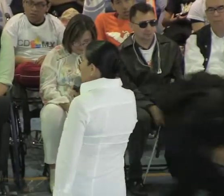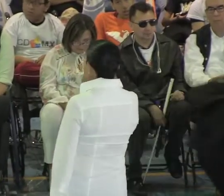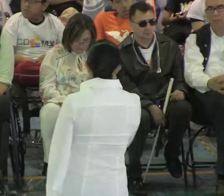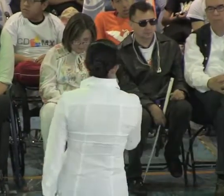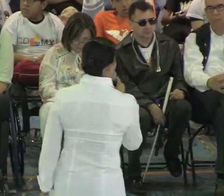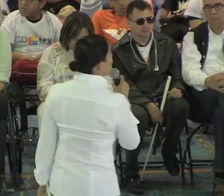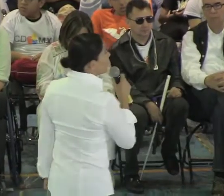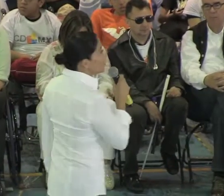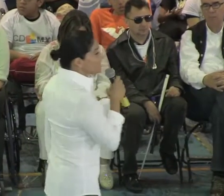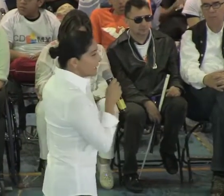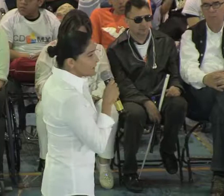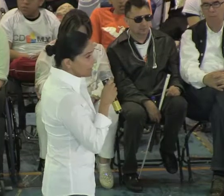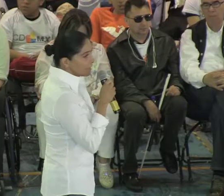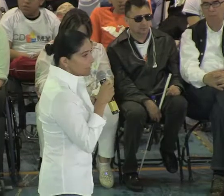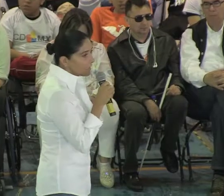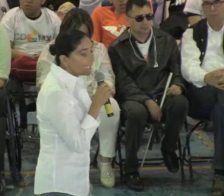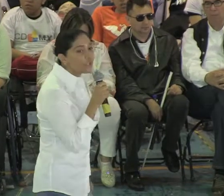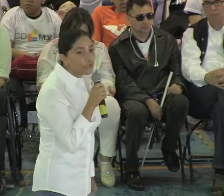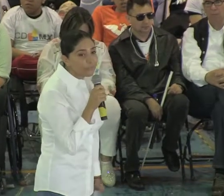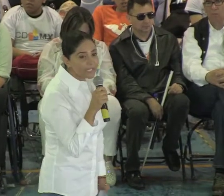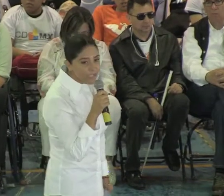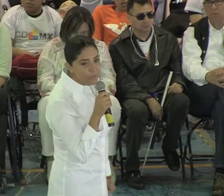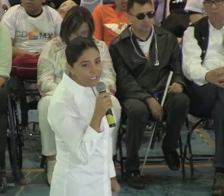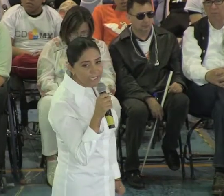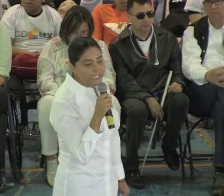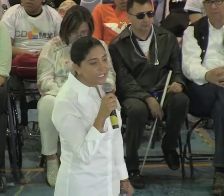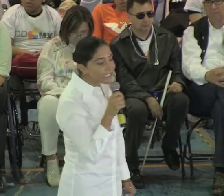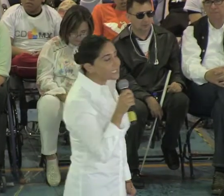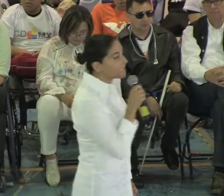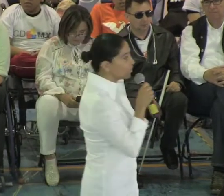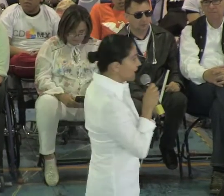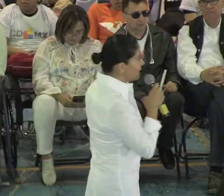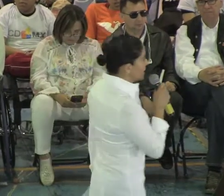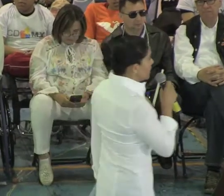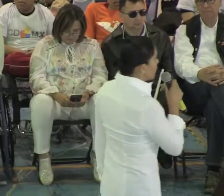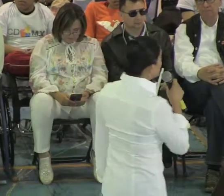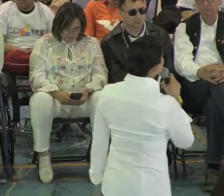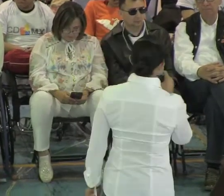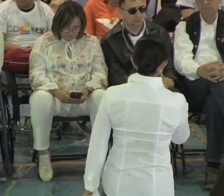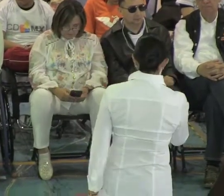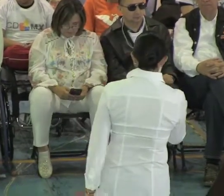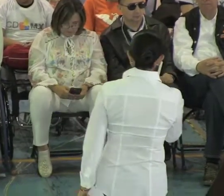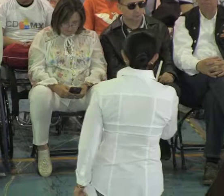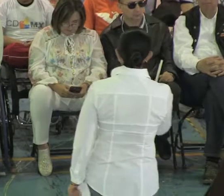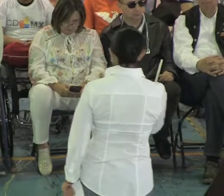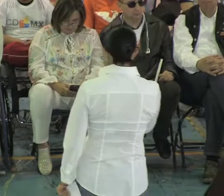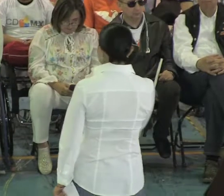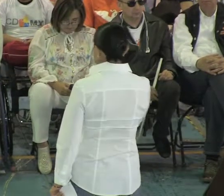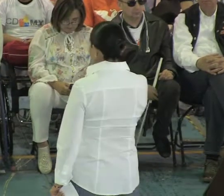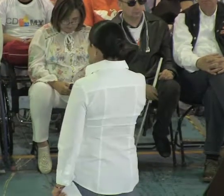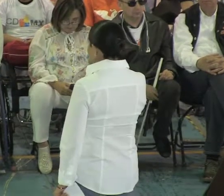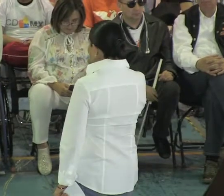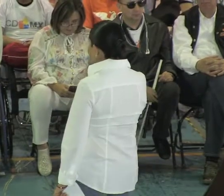es reconocer la enorme deuda que tiene esta ciudad con nuestra gente con